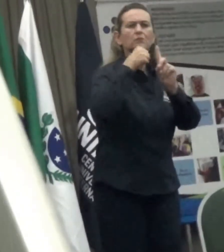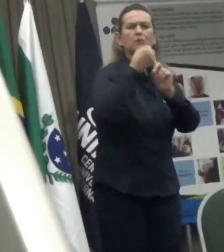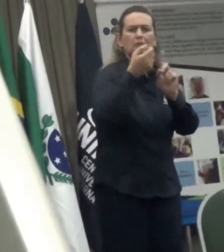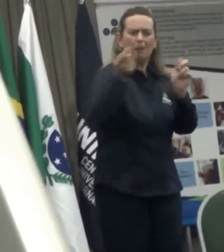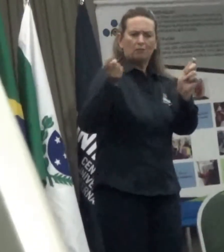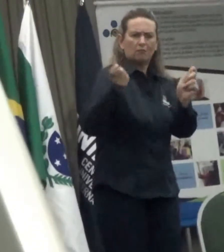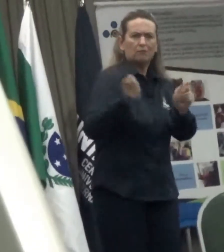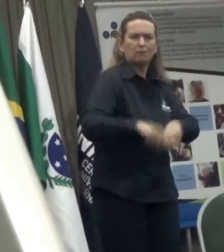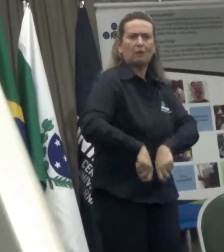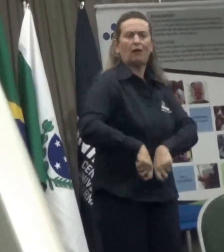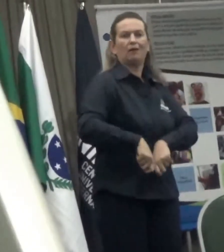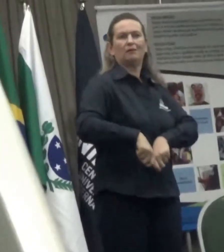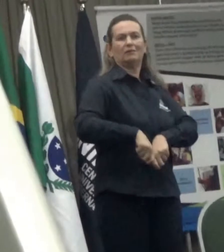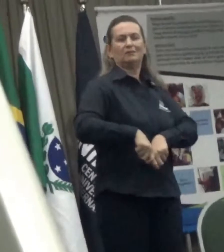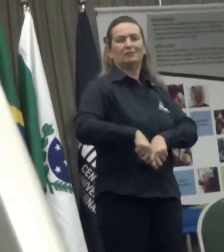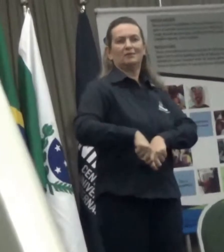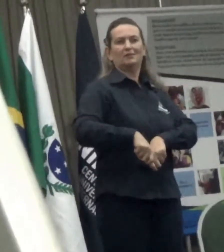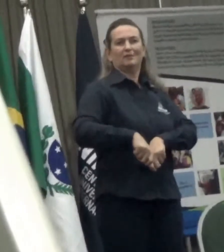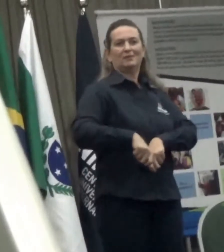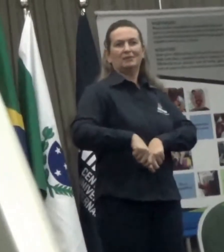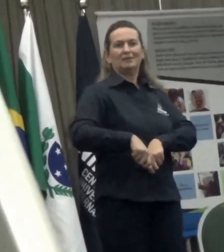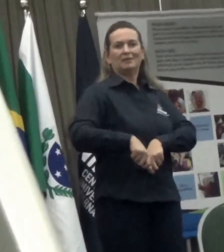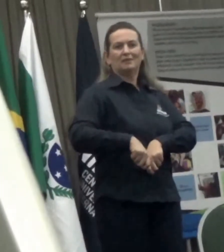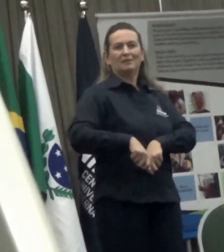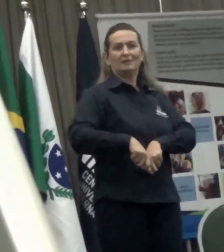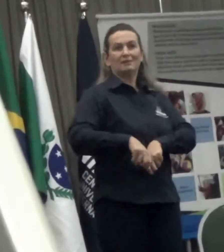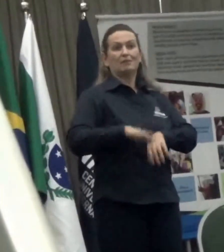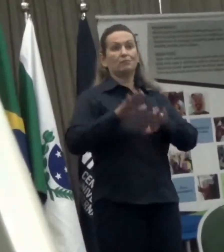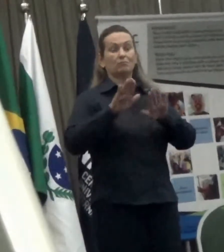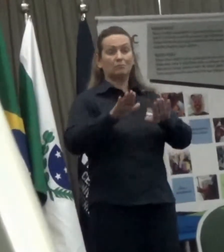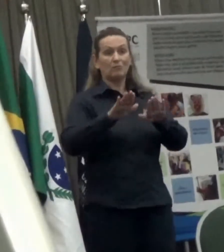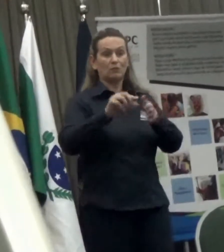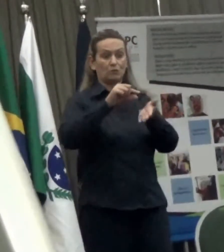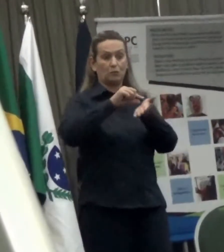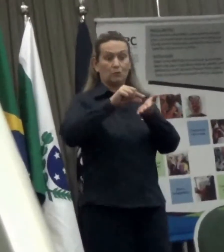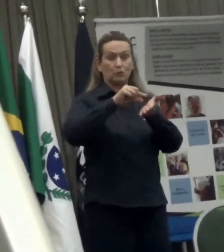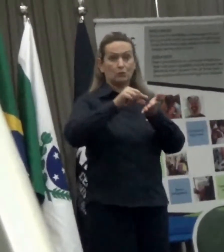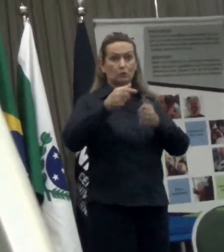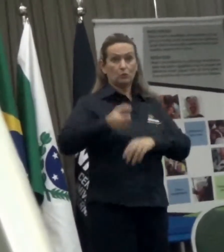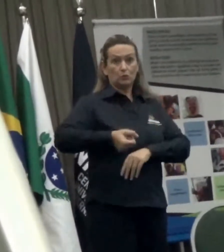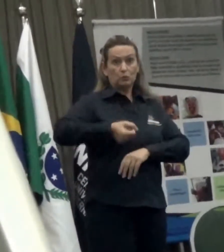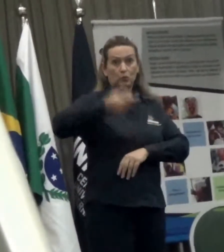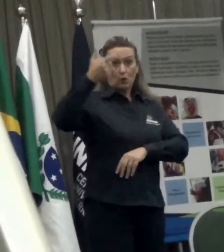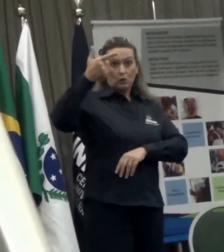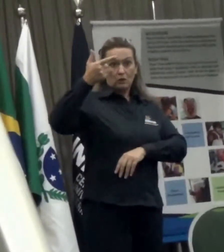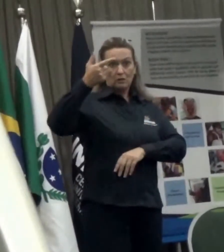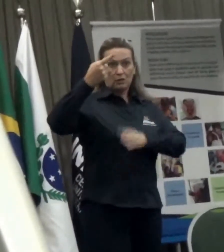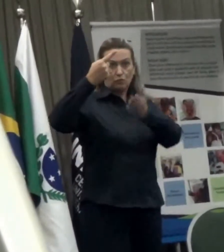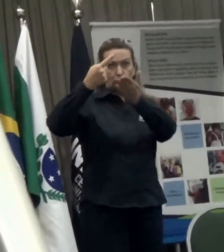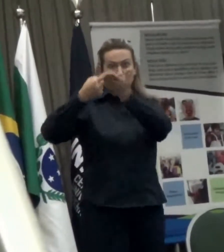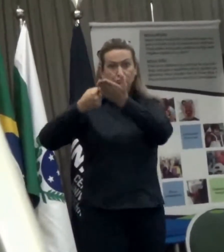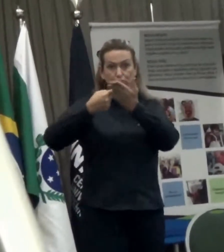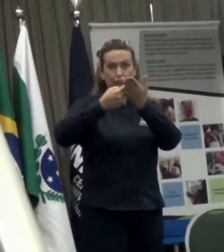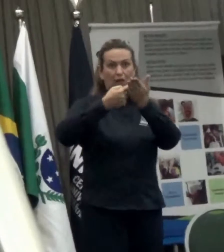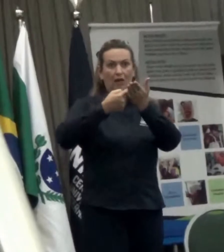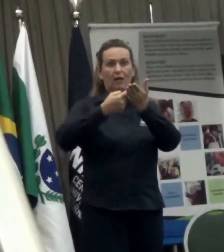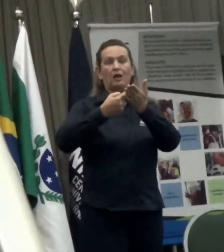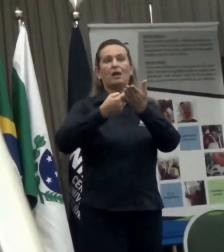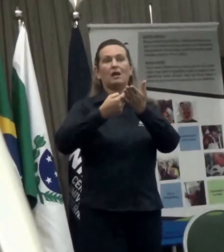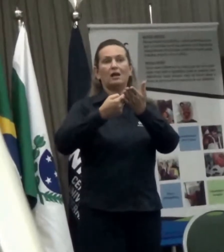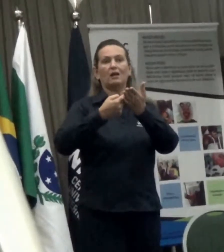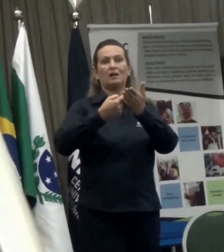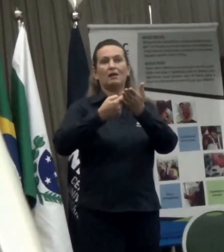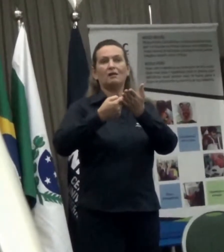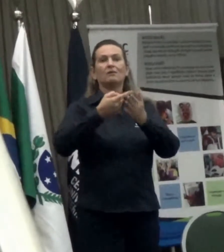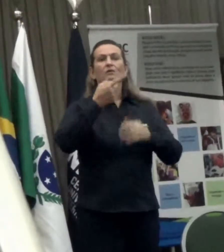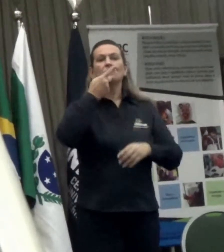Então, a lei mudou isso, porque o artigo 12 da Convenção, escrito literalmente pelo movimento de pessoas com